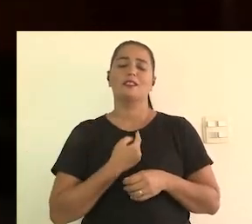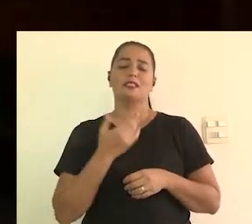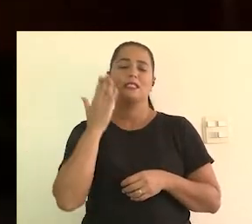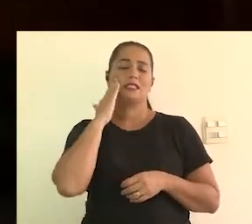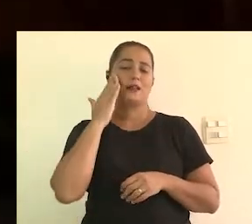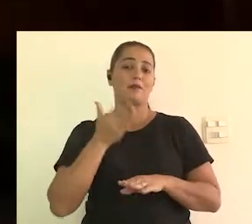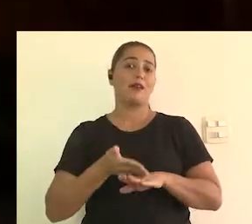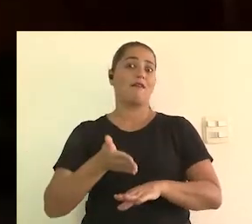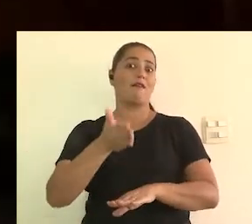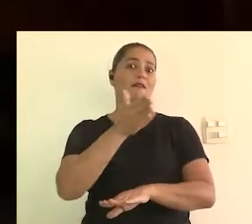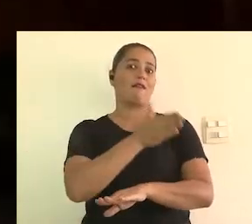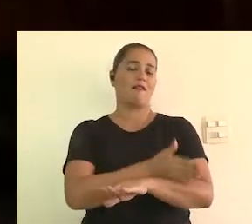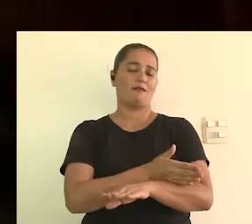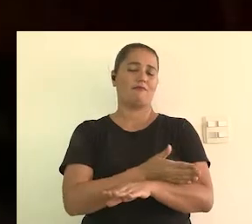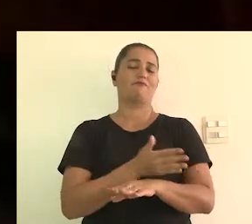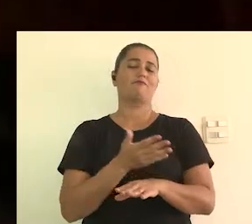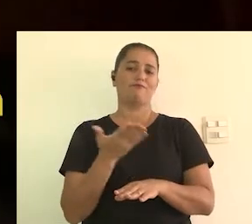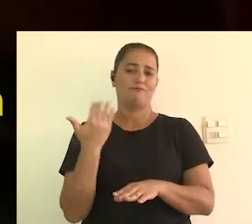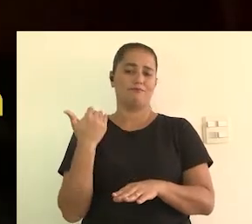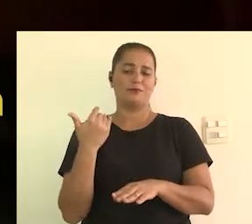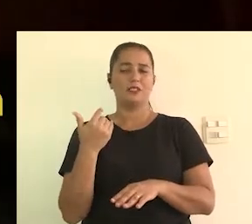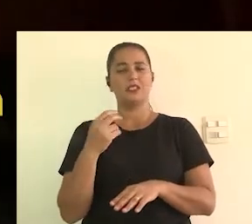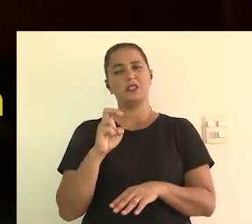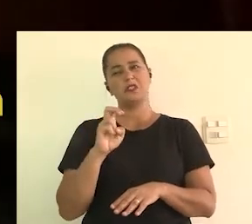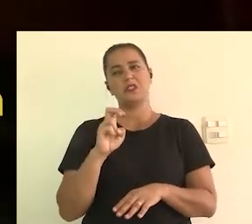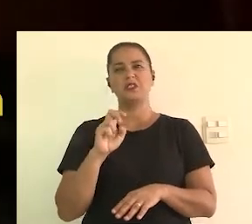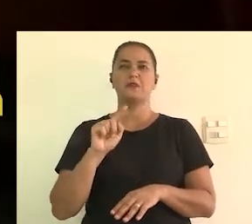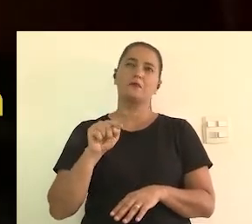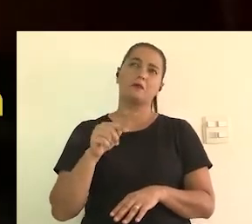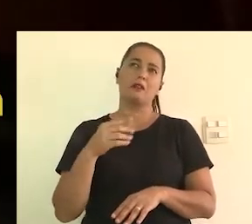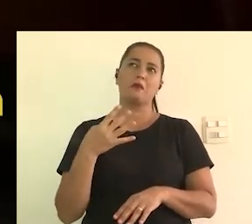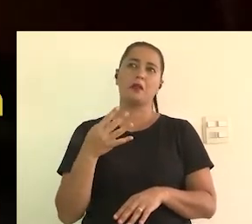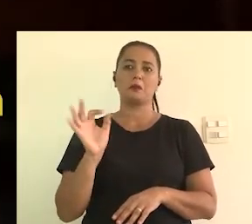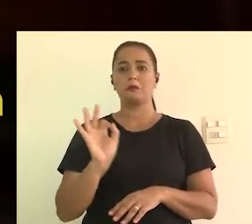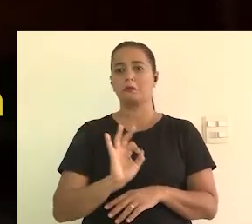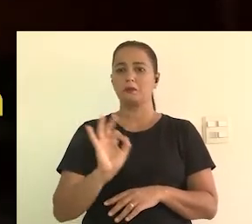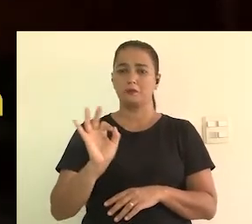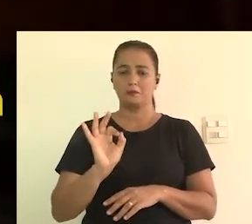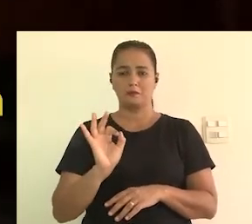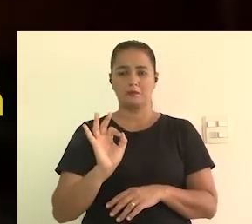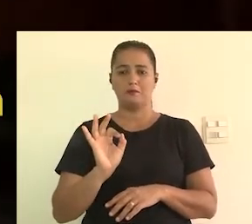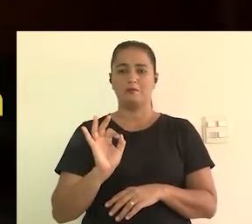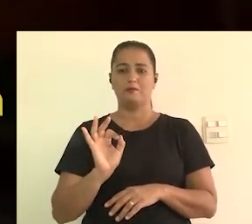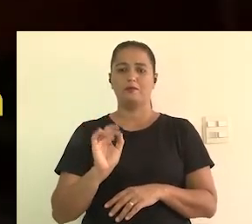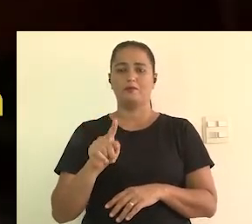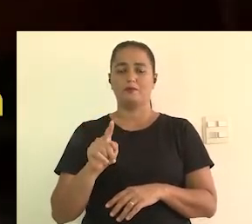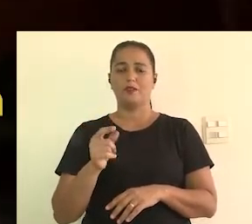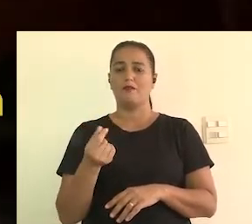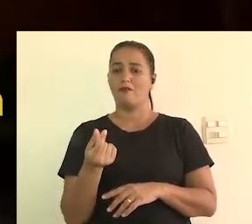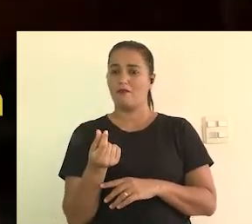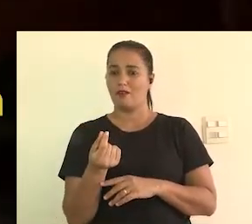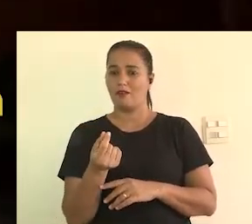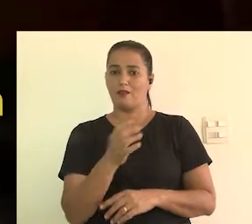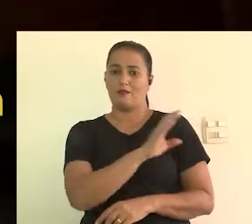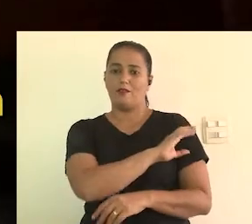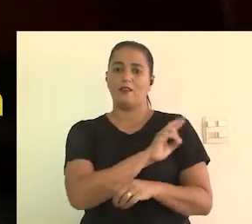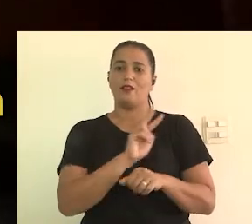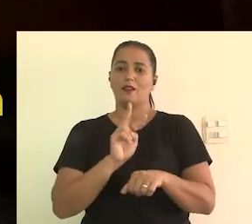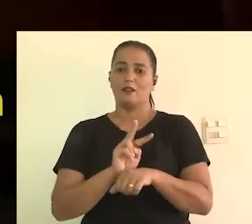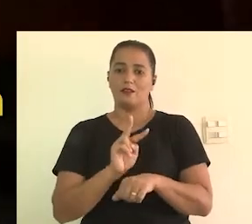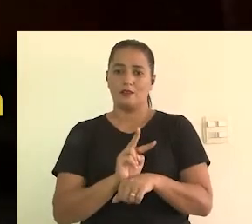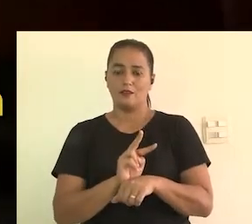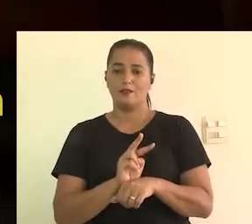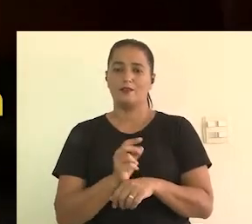os produtores culturais que é o FUNCULTURA, a gente sabe que um tempo atrás o FUNCULTURA tinha 5 a 4% de